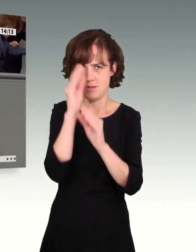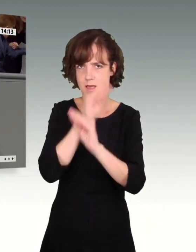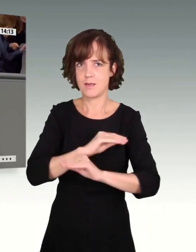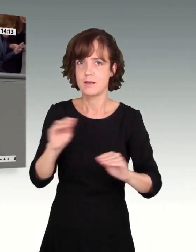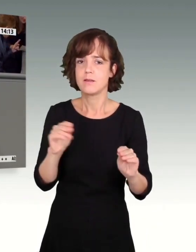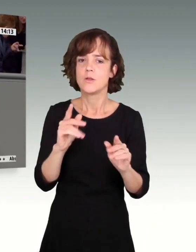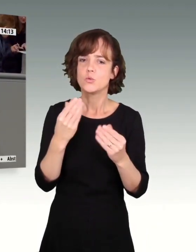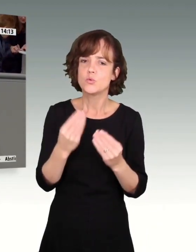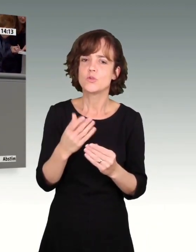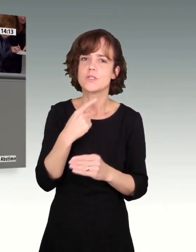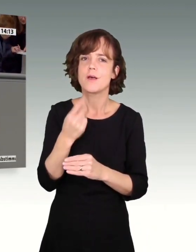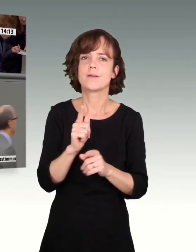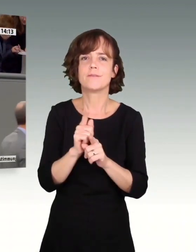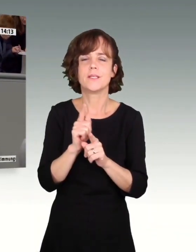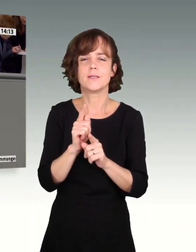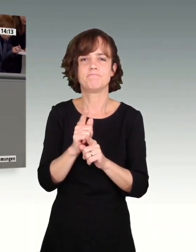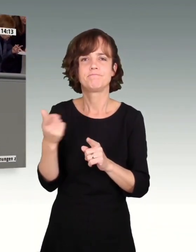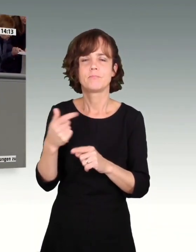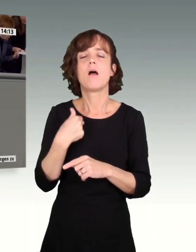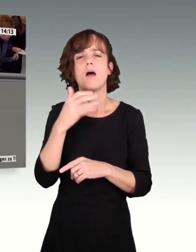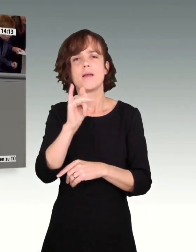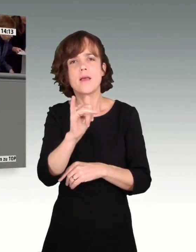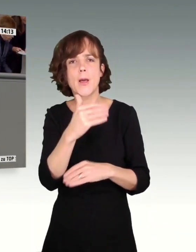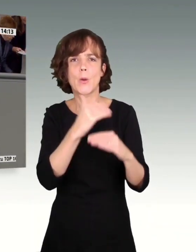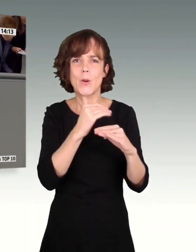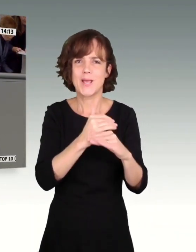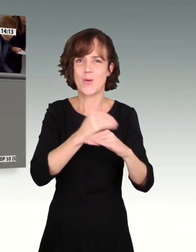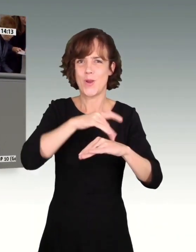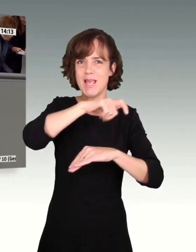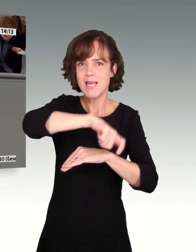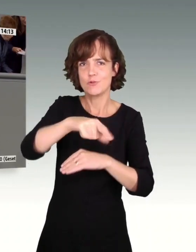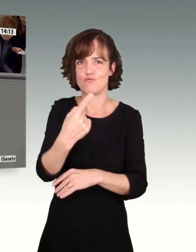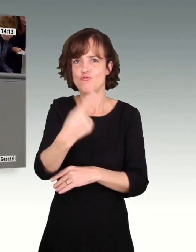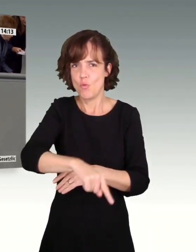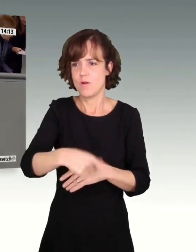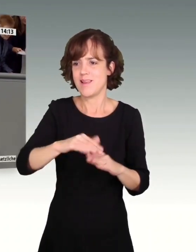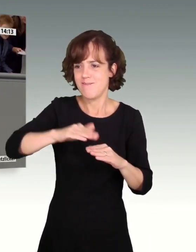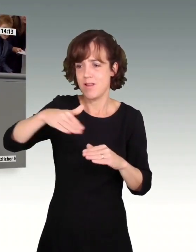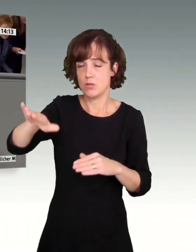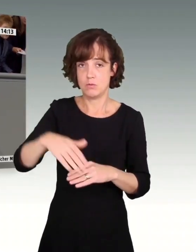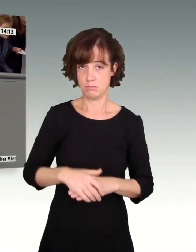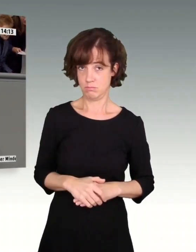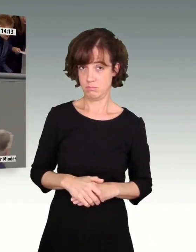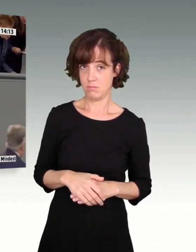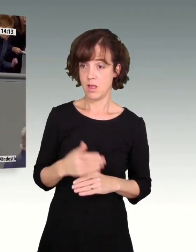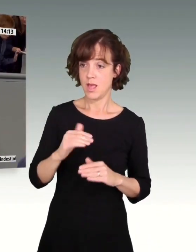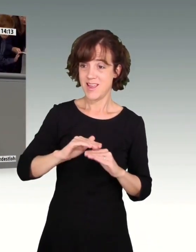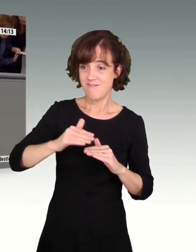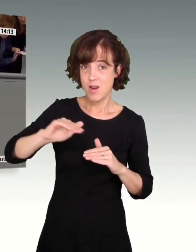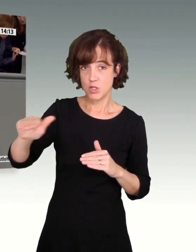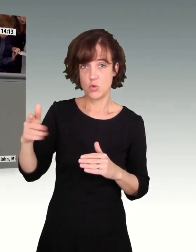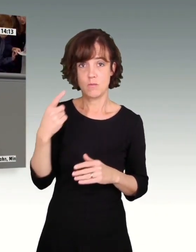wird sozusagen immer ein Stück weit auch mehr oder weniger gesagt, dass die Kollegen und Kolleginnen schuld an der Inflation sind. Aktuell ist die Inflation